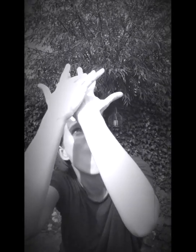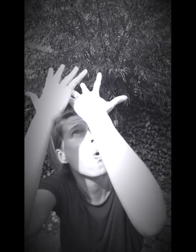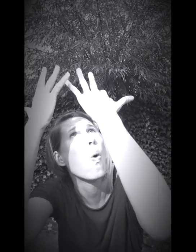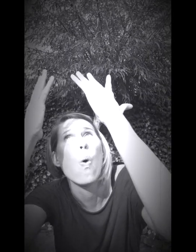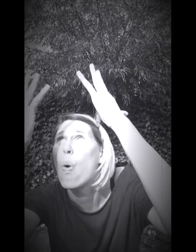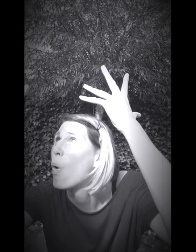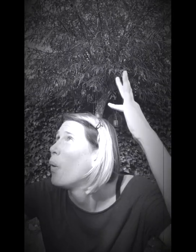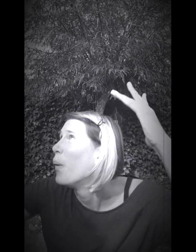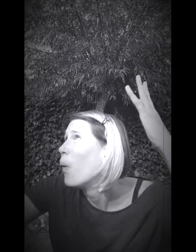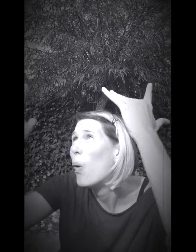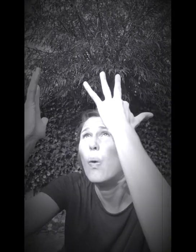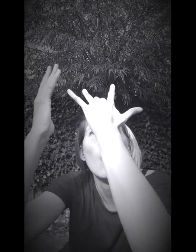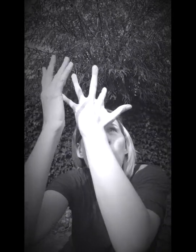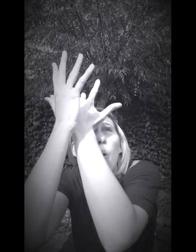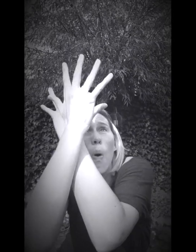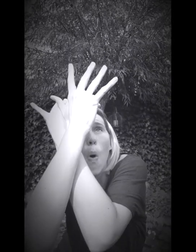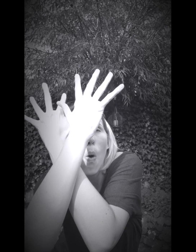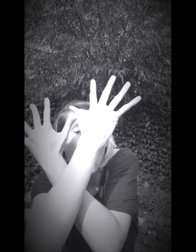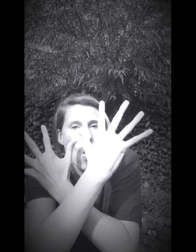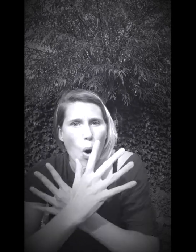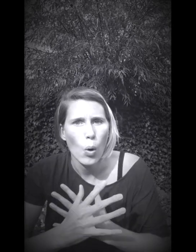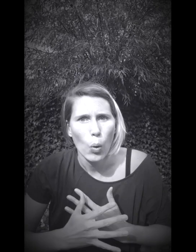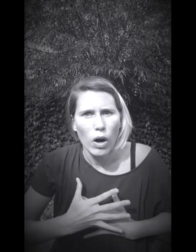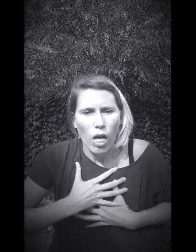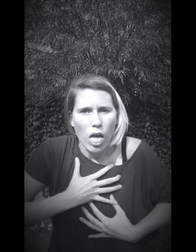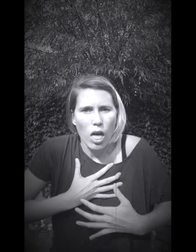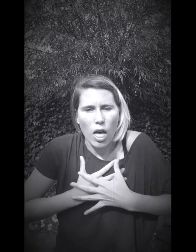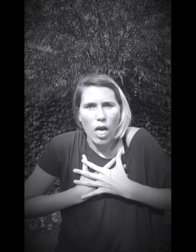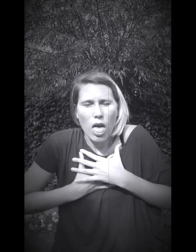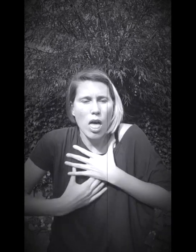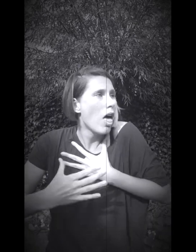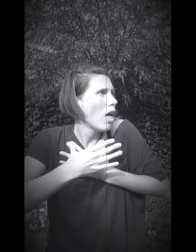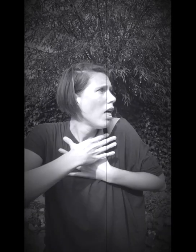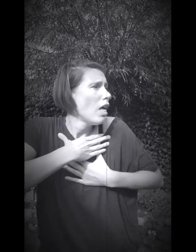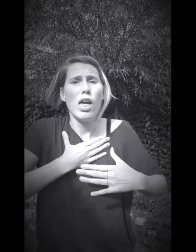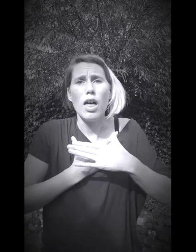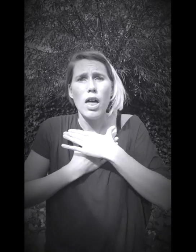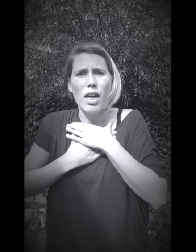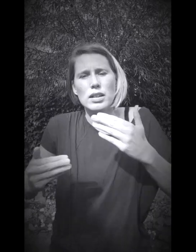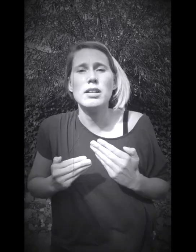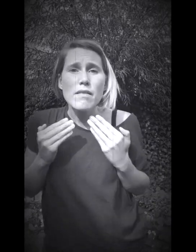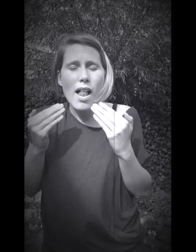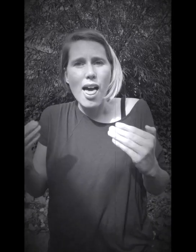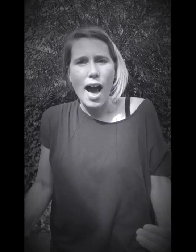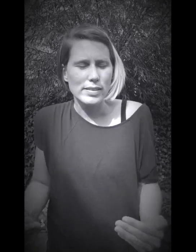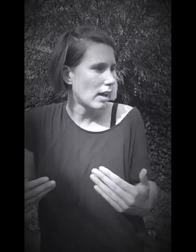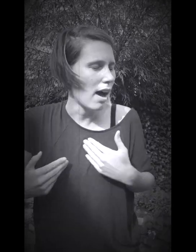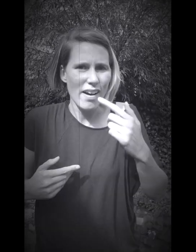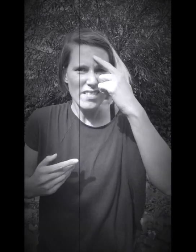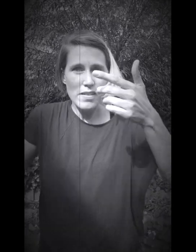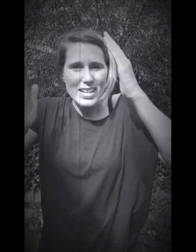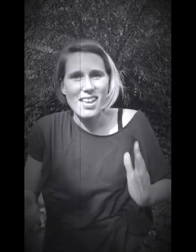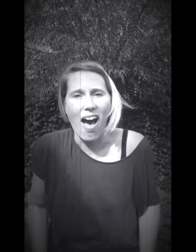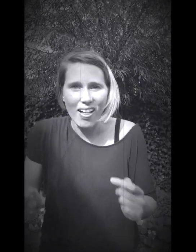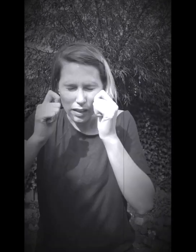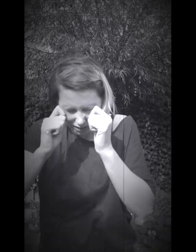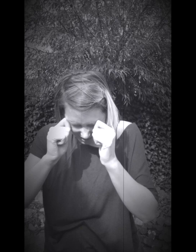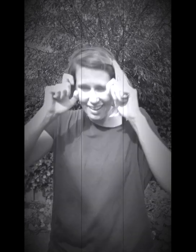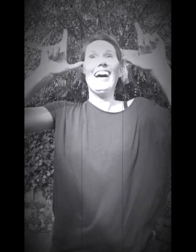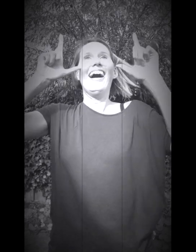krijg ik het toch best wel eens benauwd Maar je vraagt nu, weet, ik het alweer Het was maar